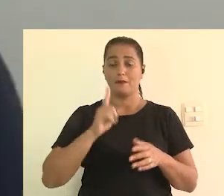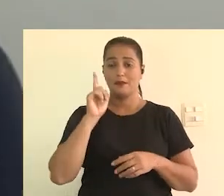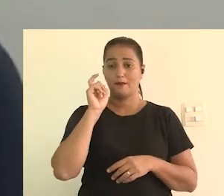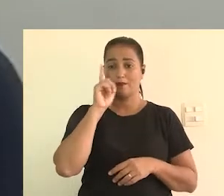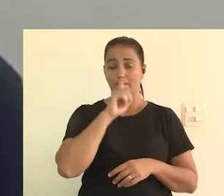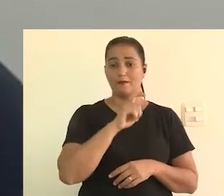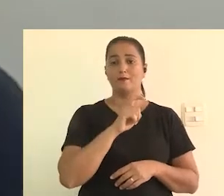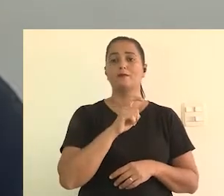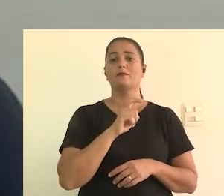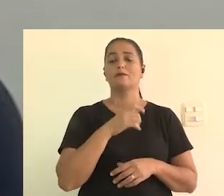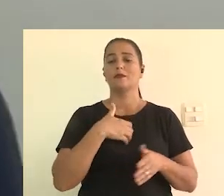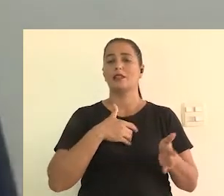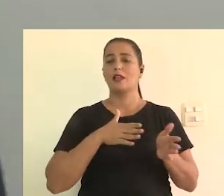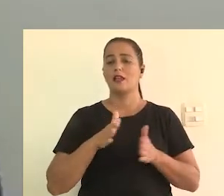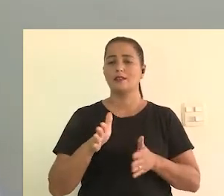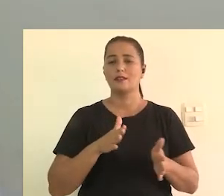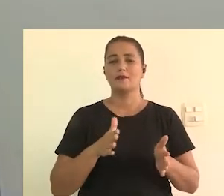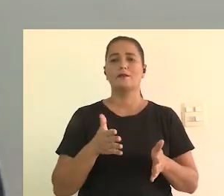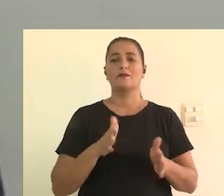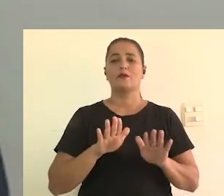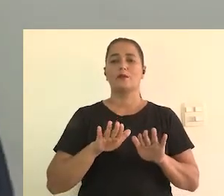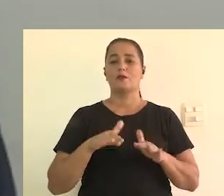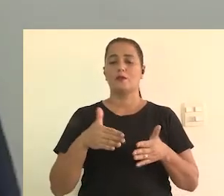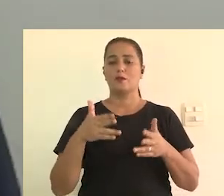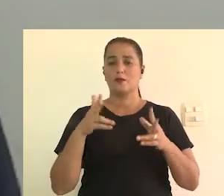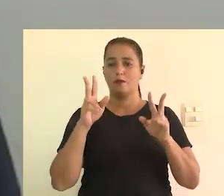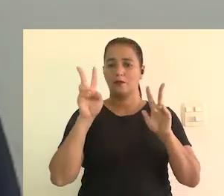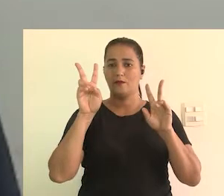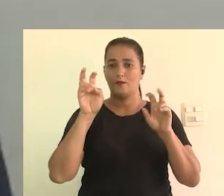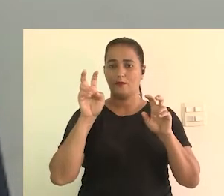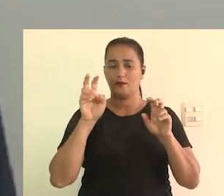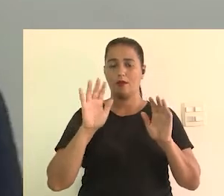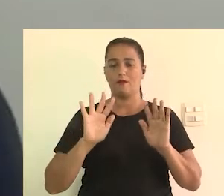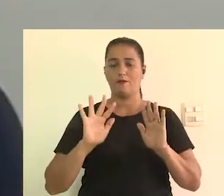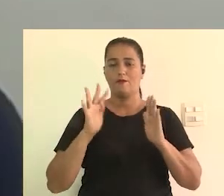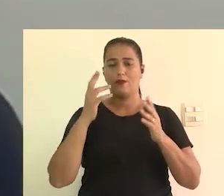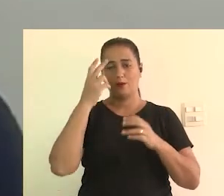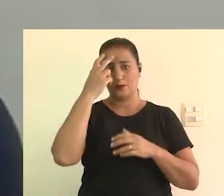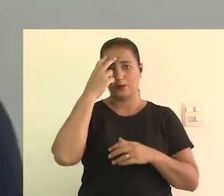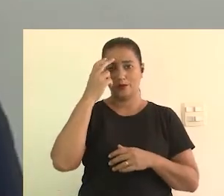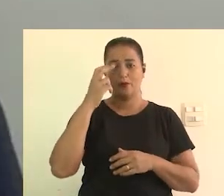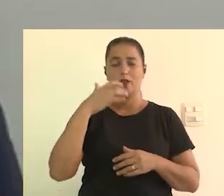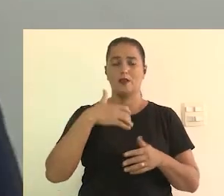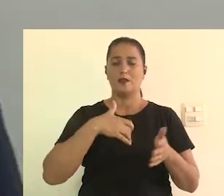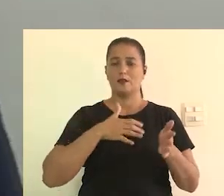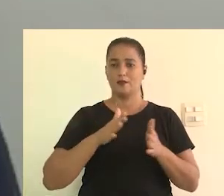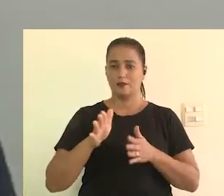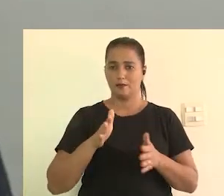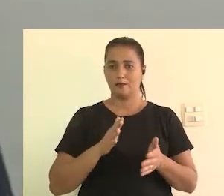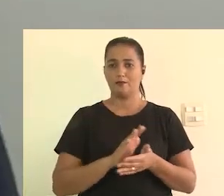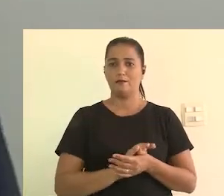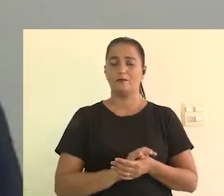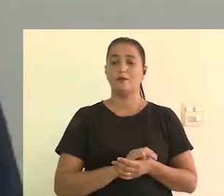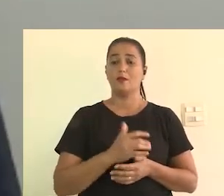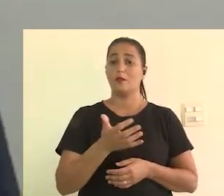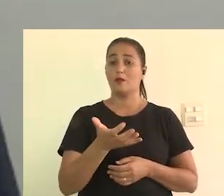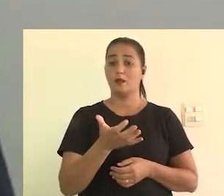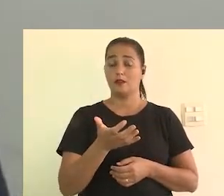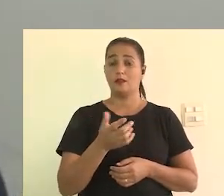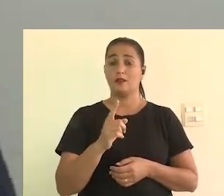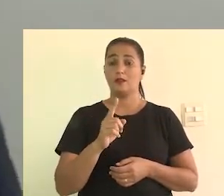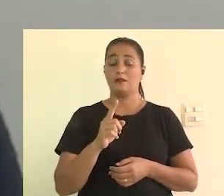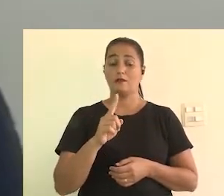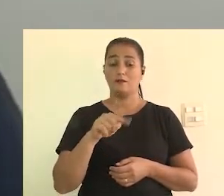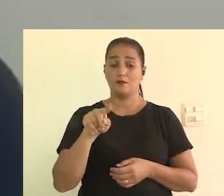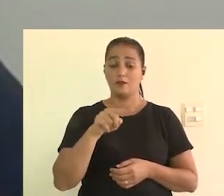é, quais são as principais barreiras encontradas pelos profissionais de acessibilidade quando o assunto é evento